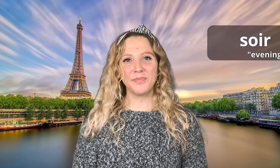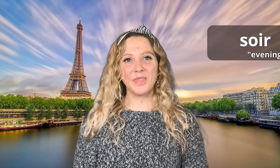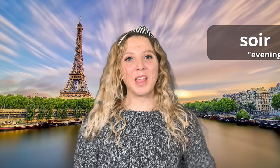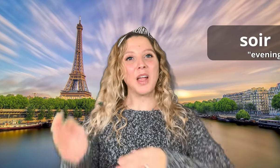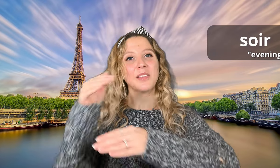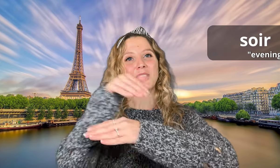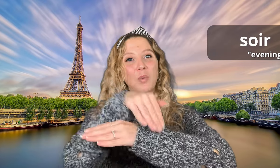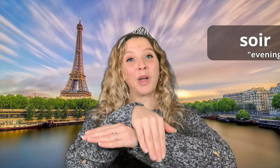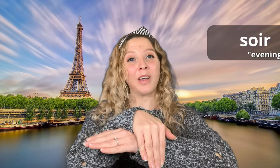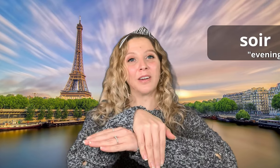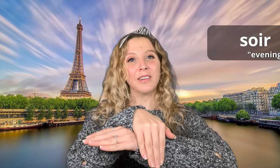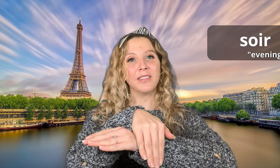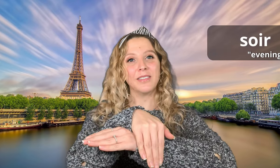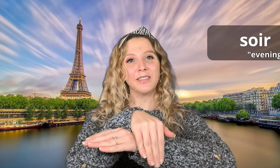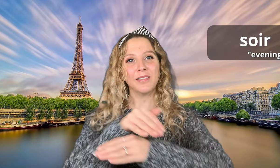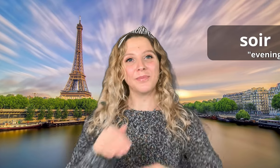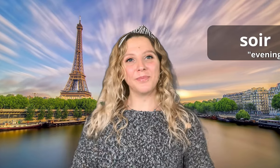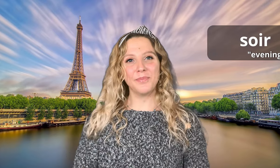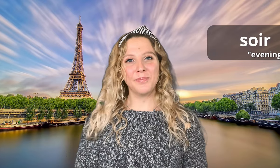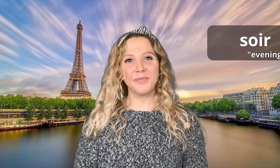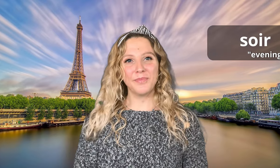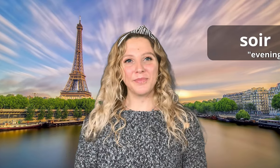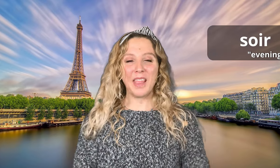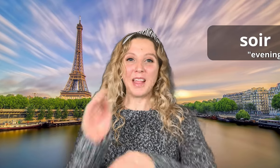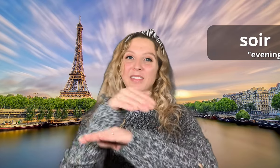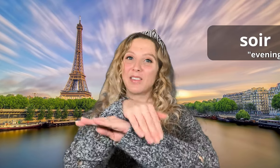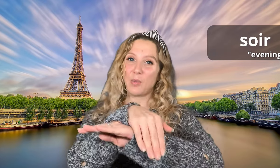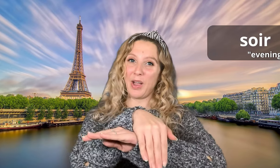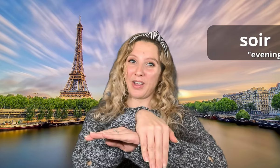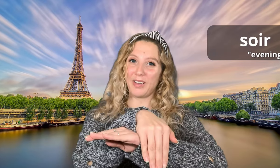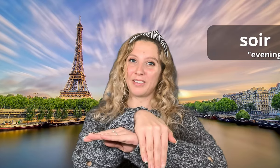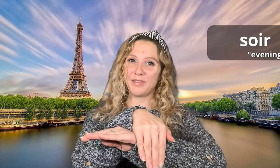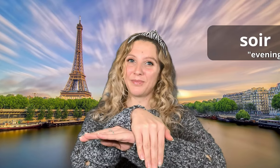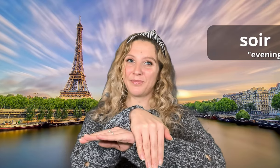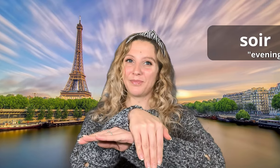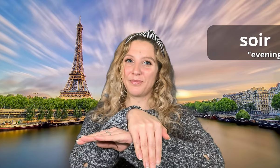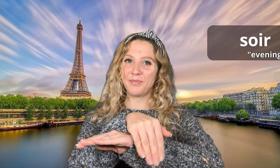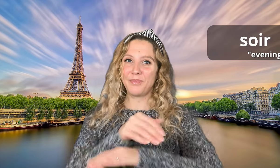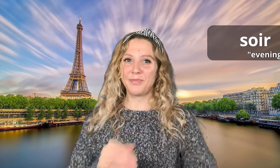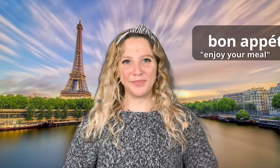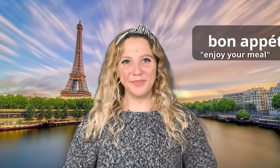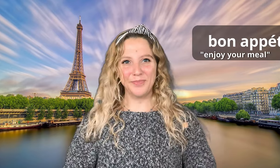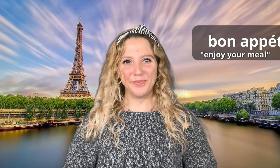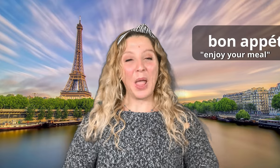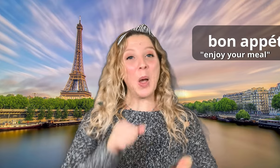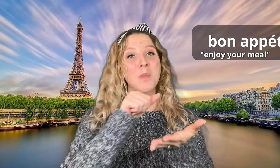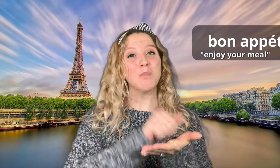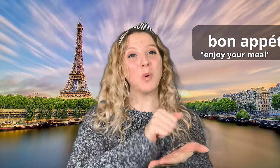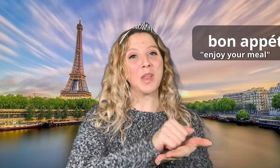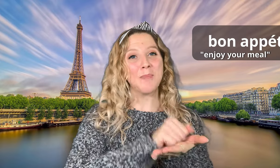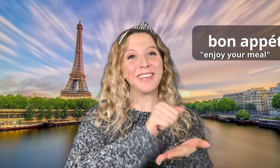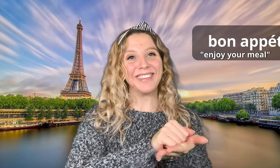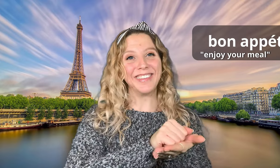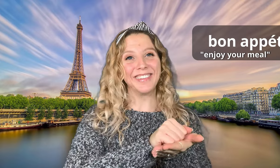Soir Soir Bon appétit